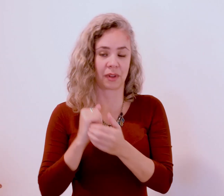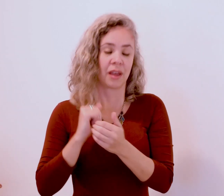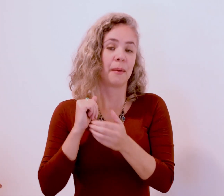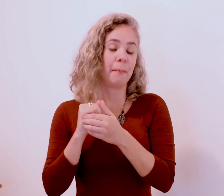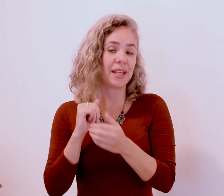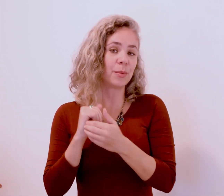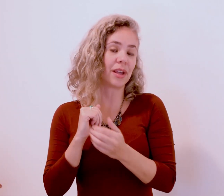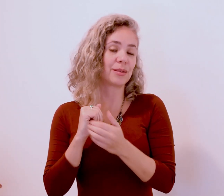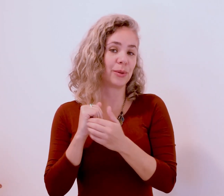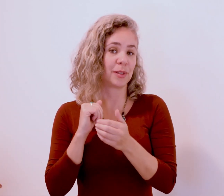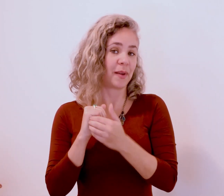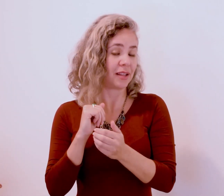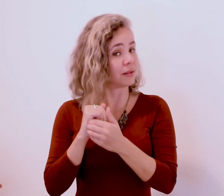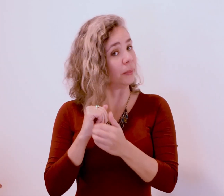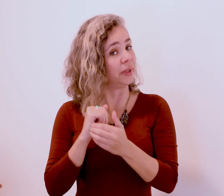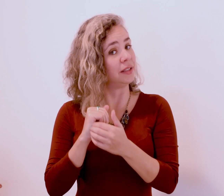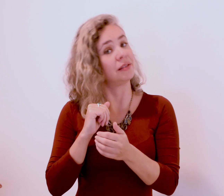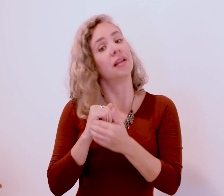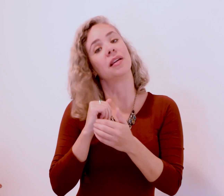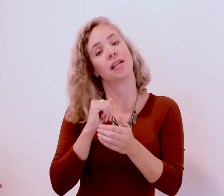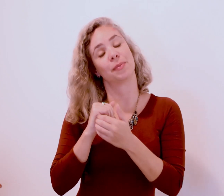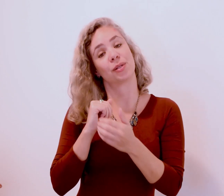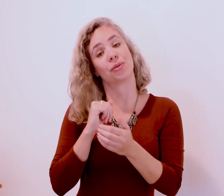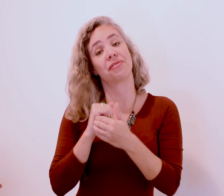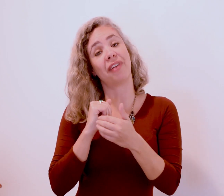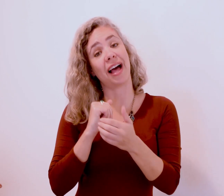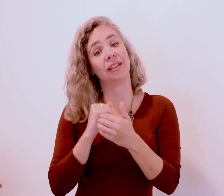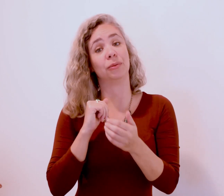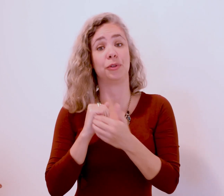Mesmo que as coisas pareçam ruins, eu